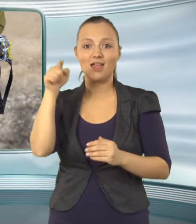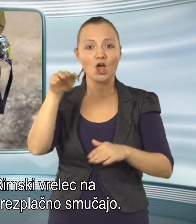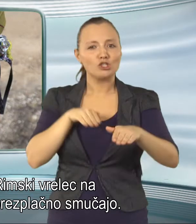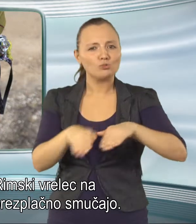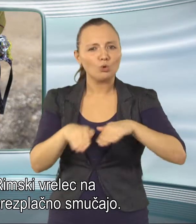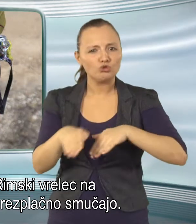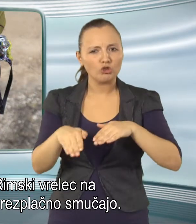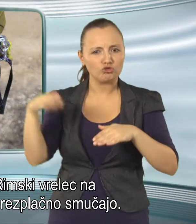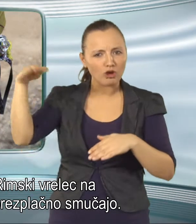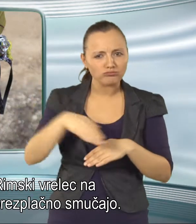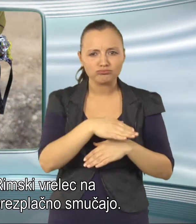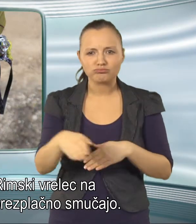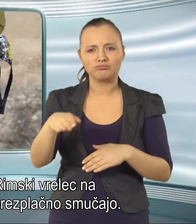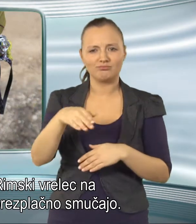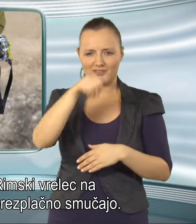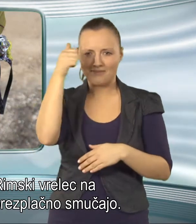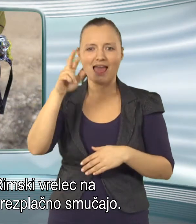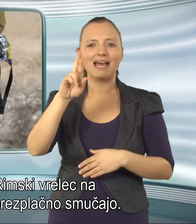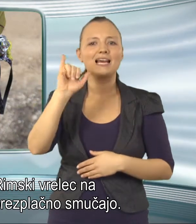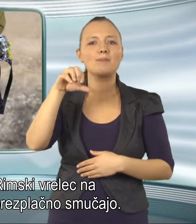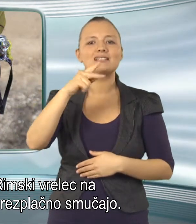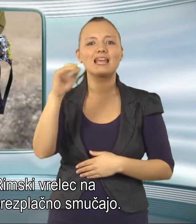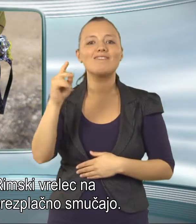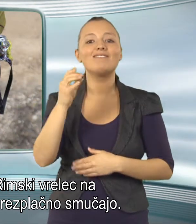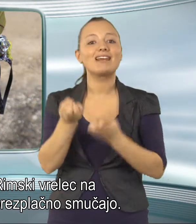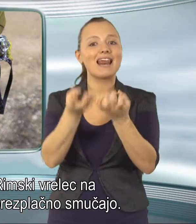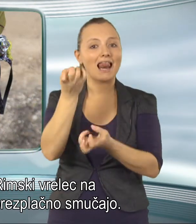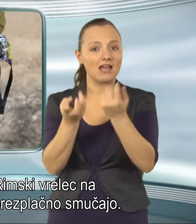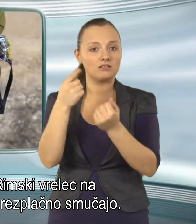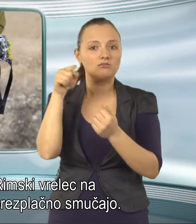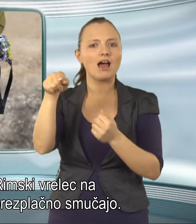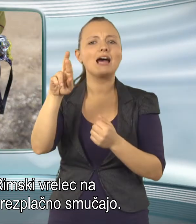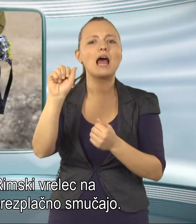Na smučišču rimski vrelec na ravnah pa lahko brezplačno smučajo.